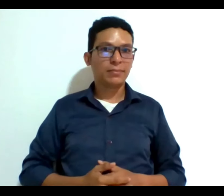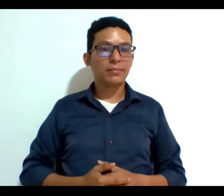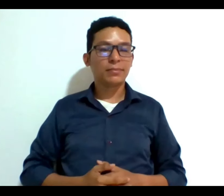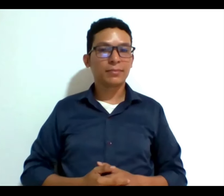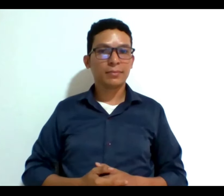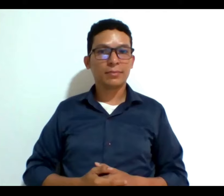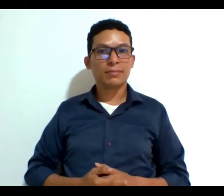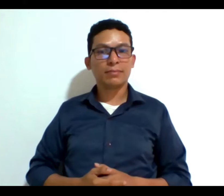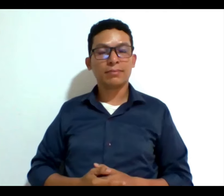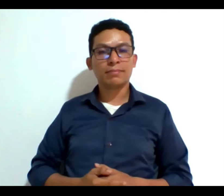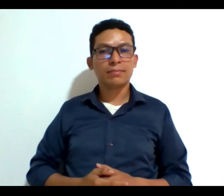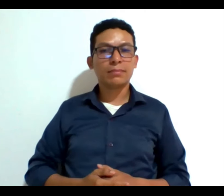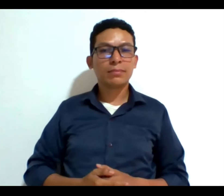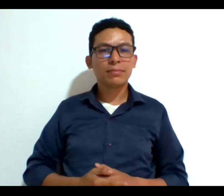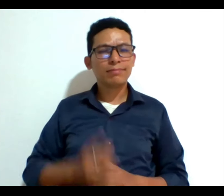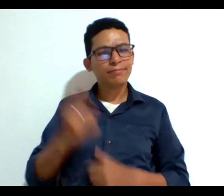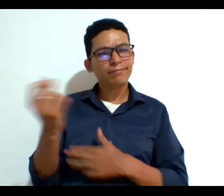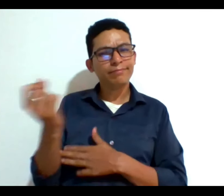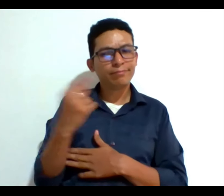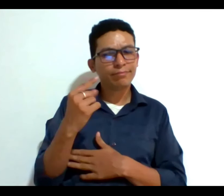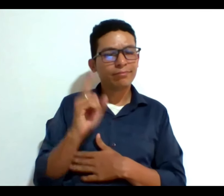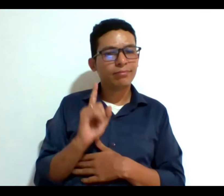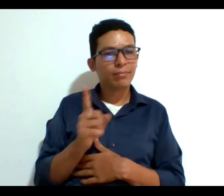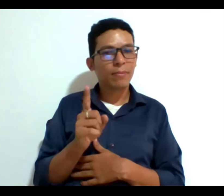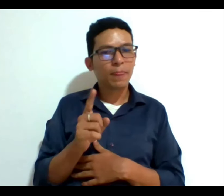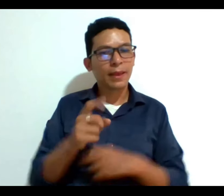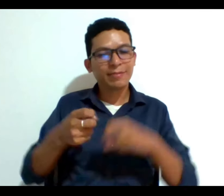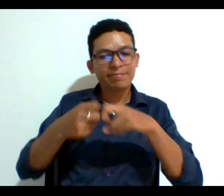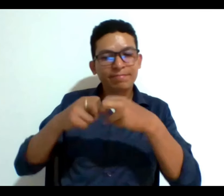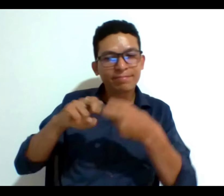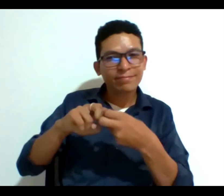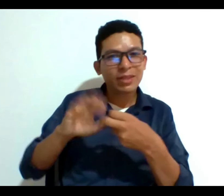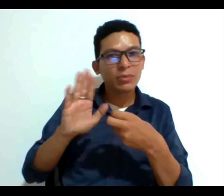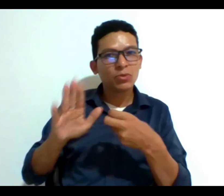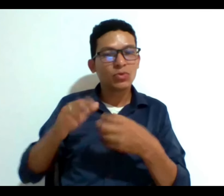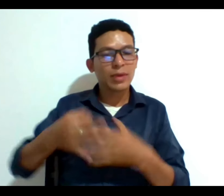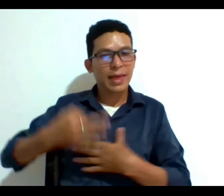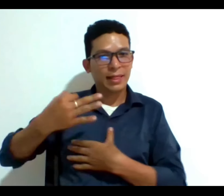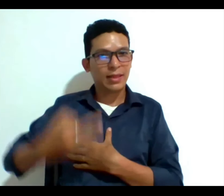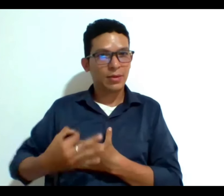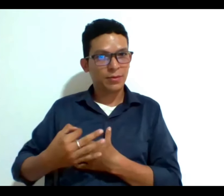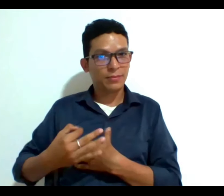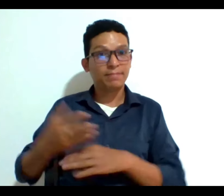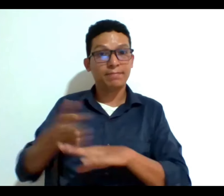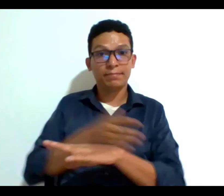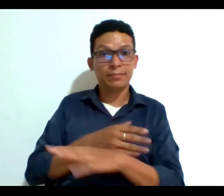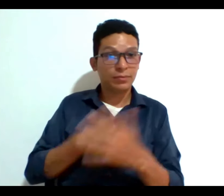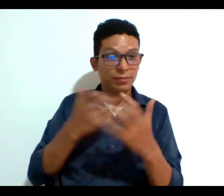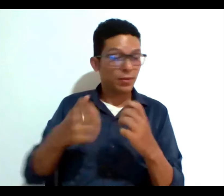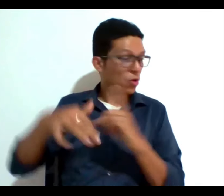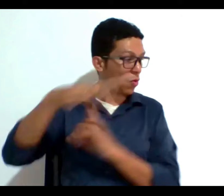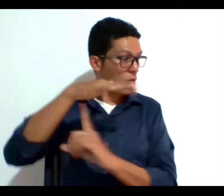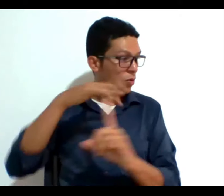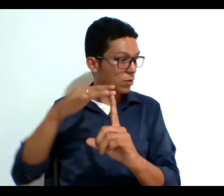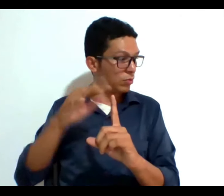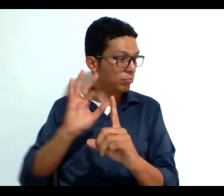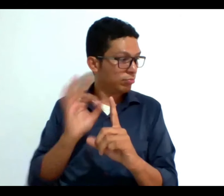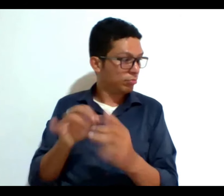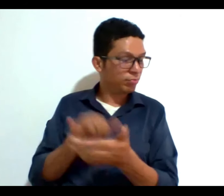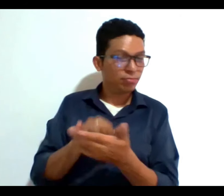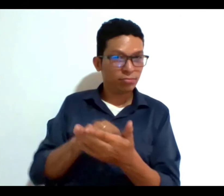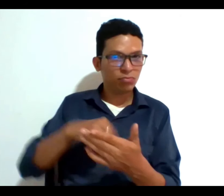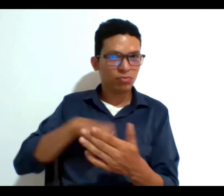Entonces, tú me preguntas sobre los conflictos éticos pero yo antes quiero hacer una antesala para contextualizar a las personas que están acá